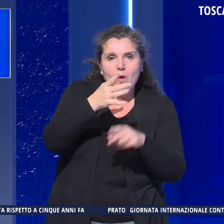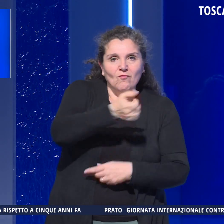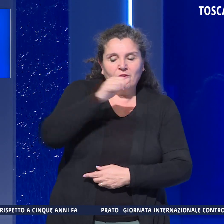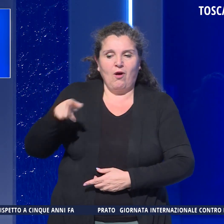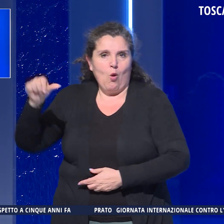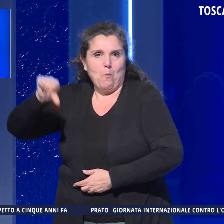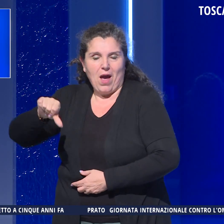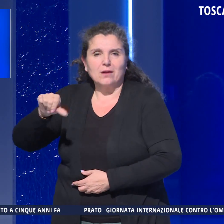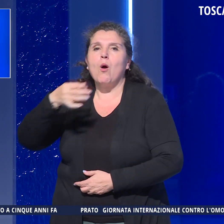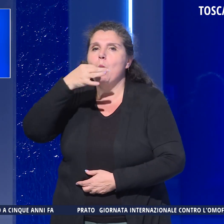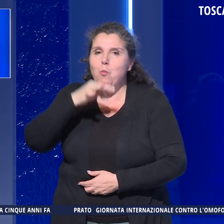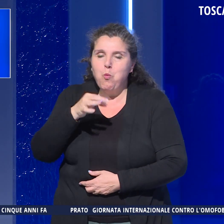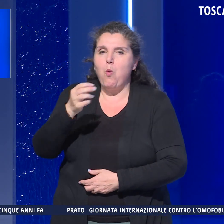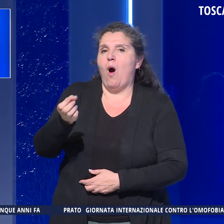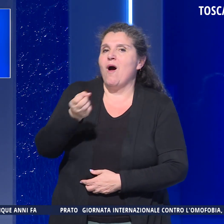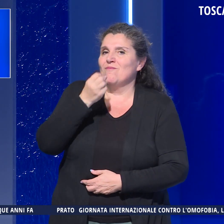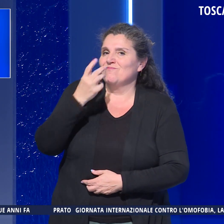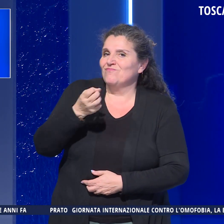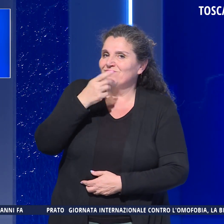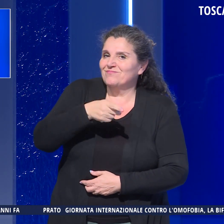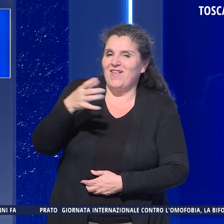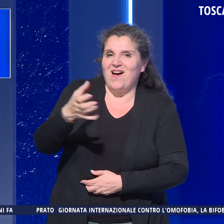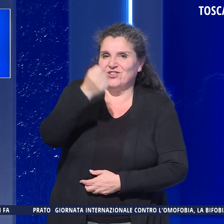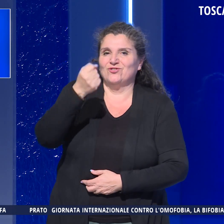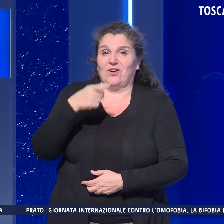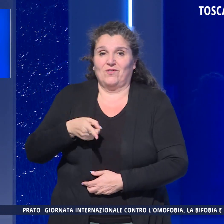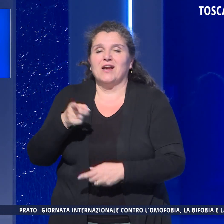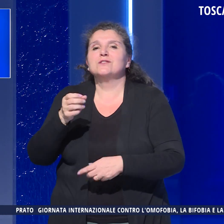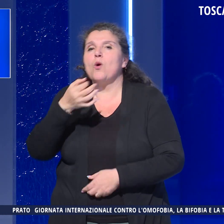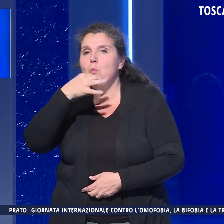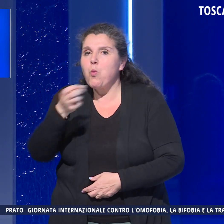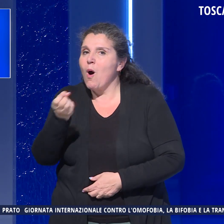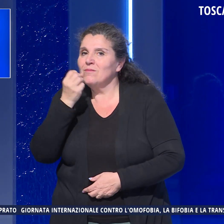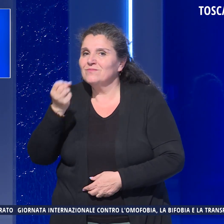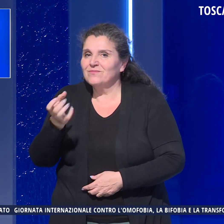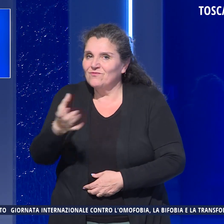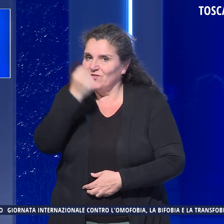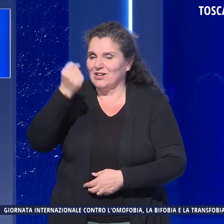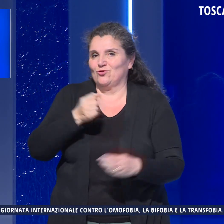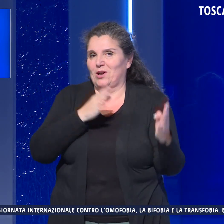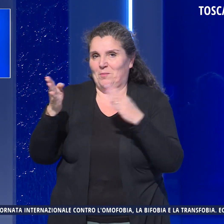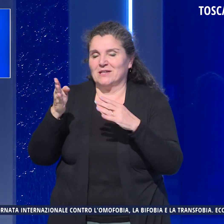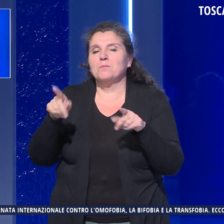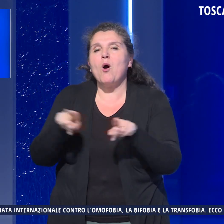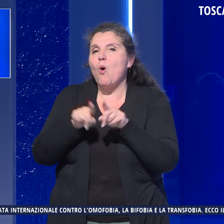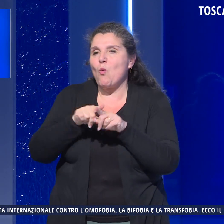Può vincere sia Firenze che Pisa, ma questo vale per tante altre realtà italiane.